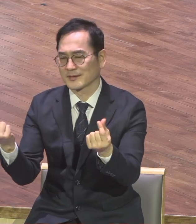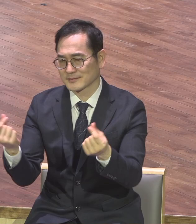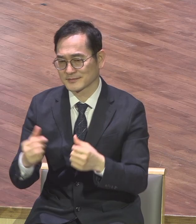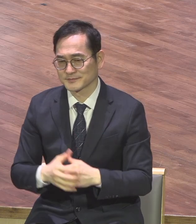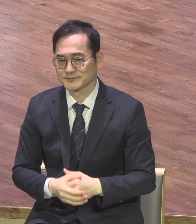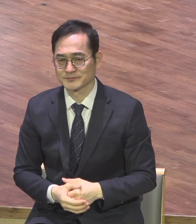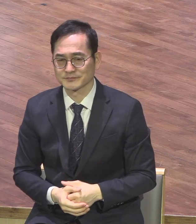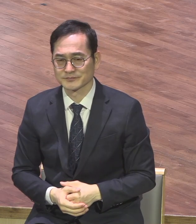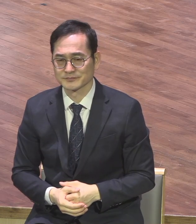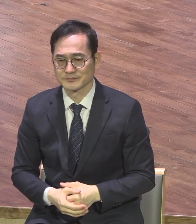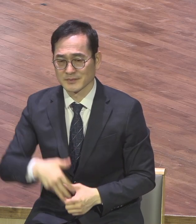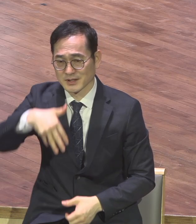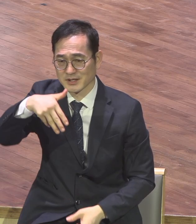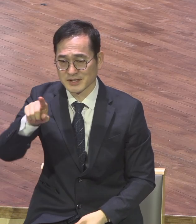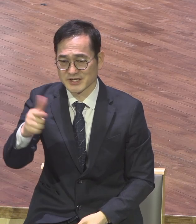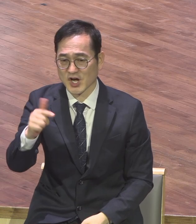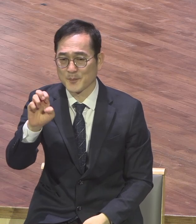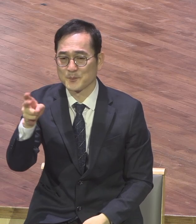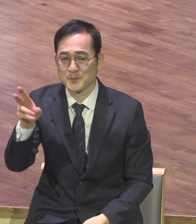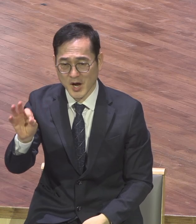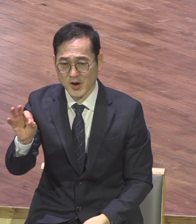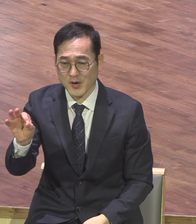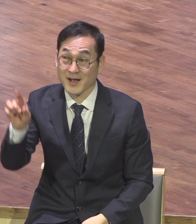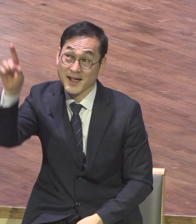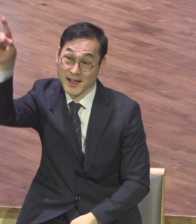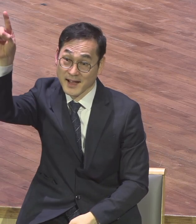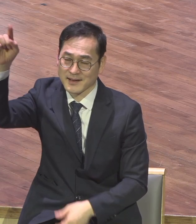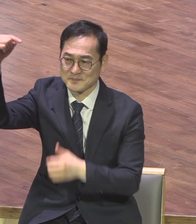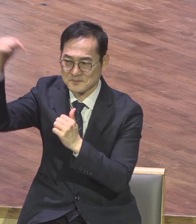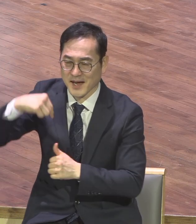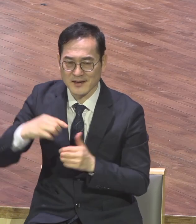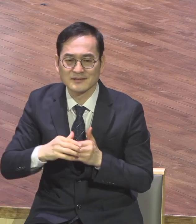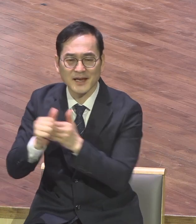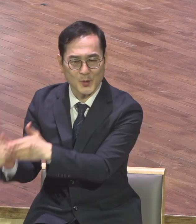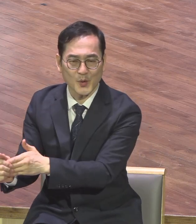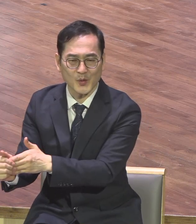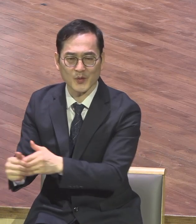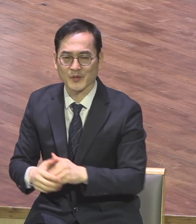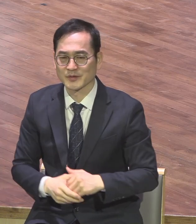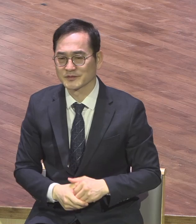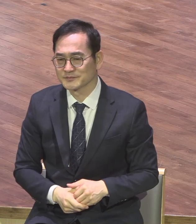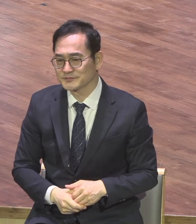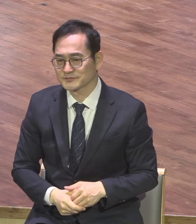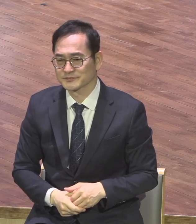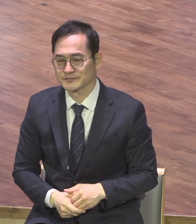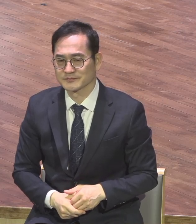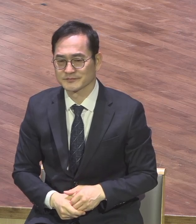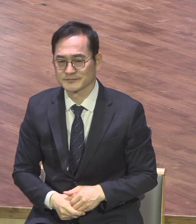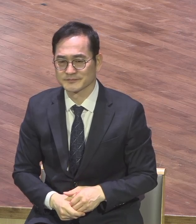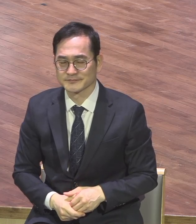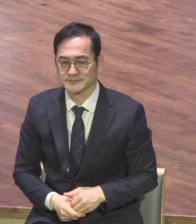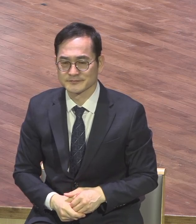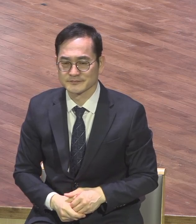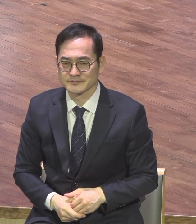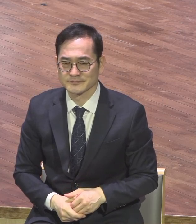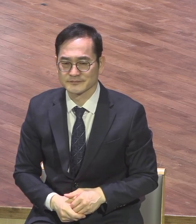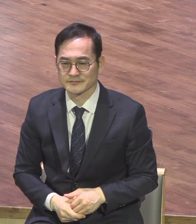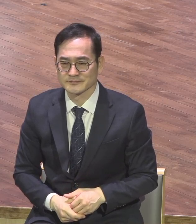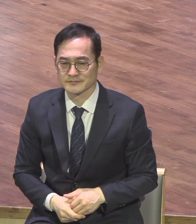천명 천명 천명이 중요합니다 이 천명 이 천명 소명 사명 이게 분명해야 됩니다